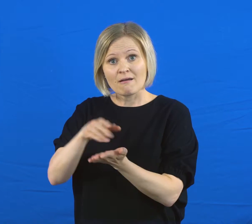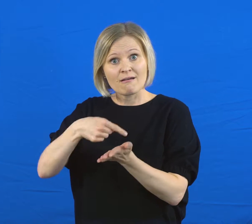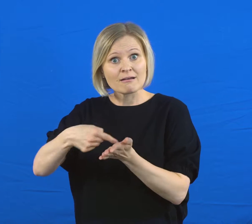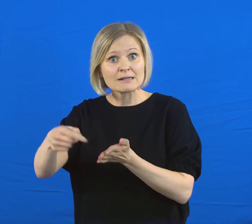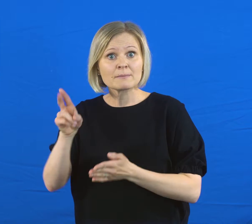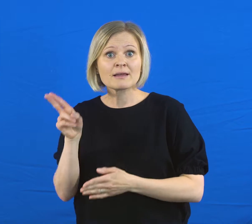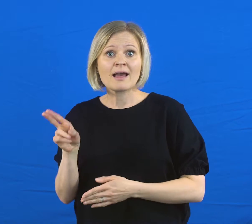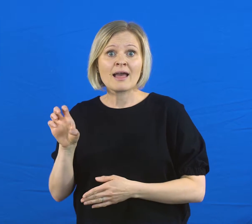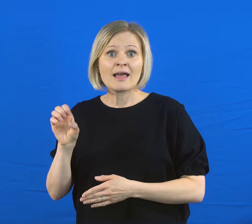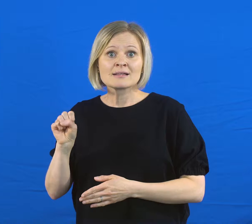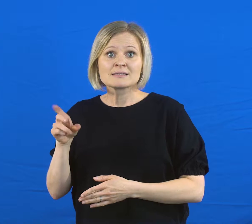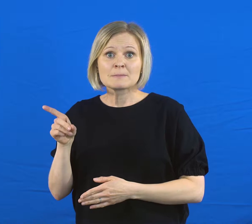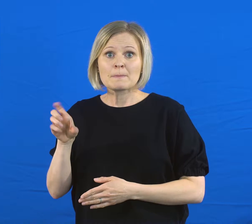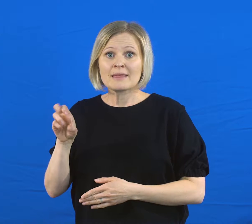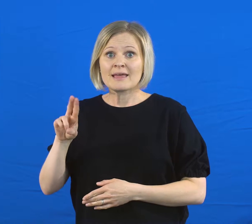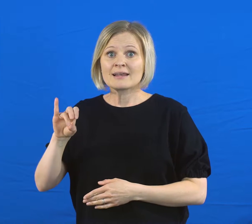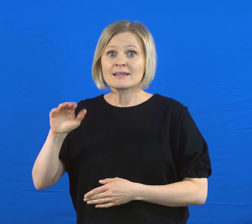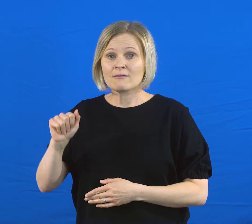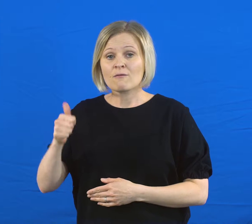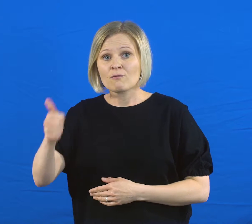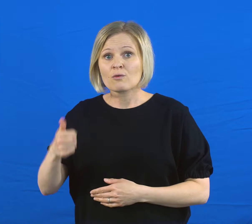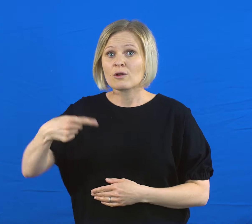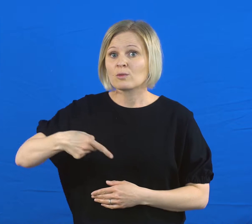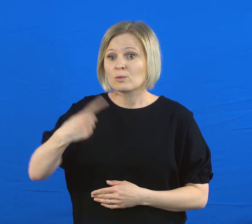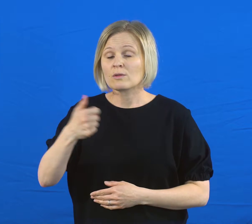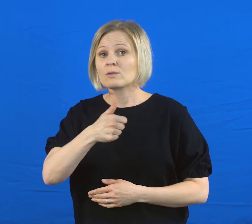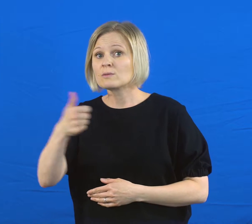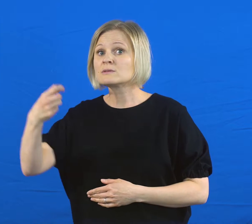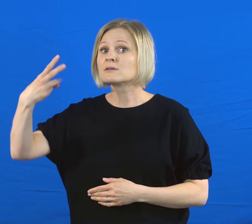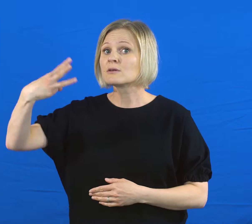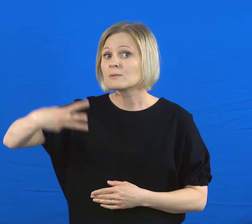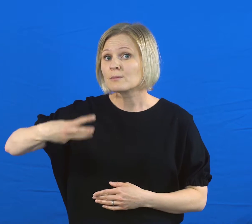vastakkain Helsingin Hesperiassa jo vuonna 1932.